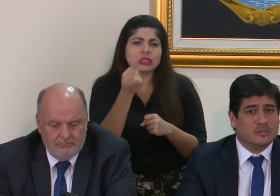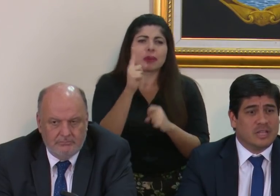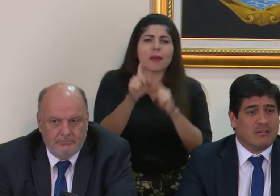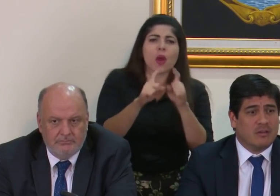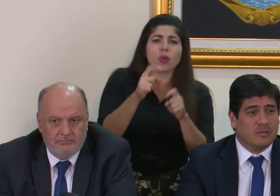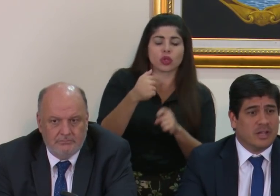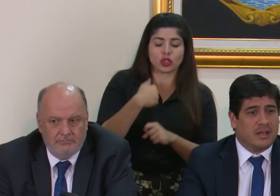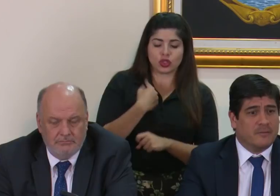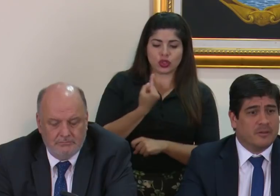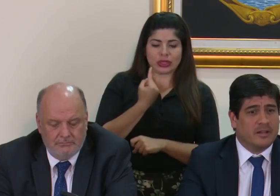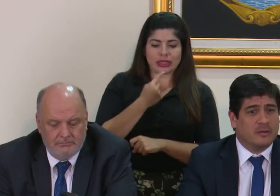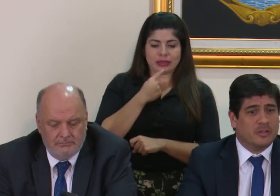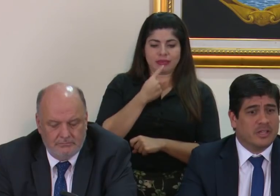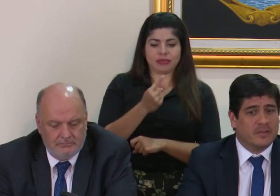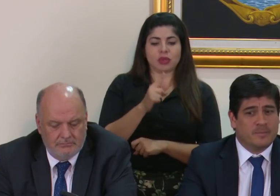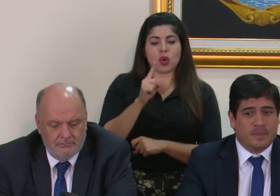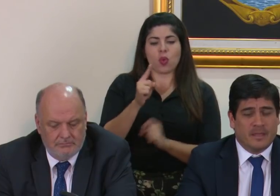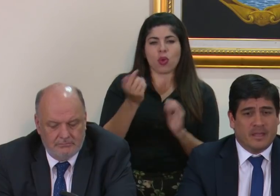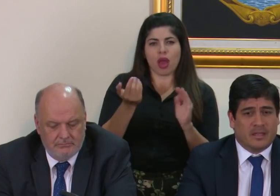Y yo usaba una analogía